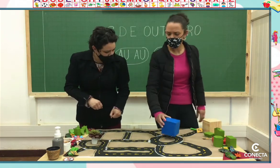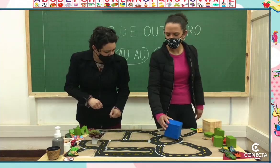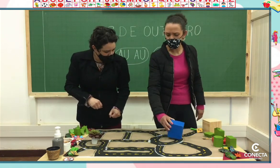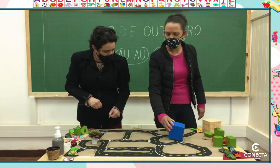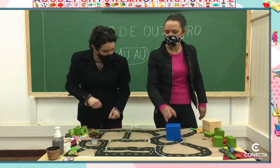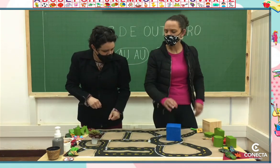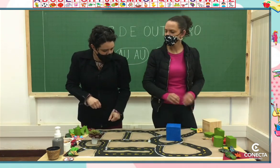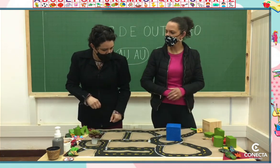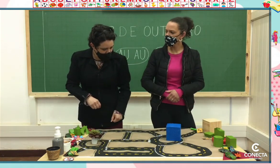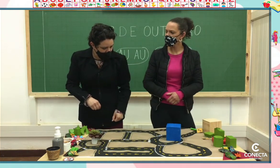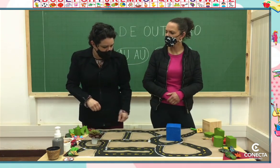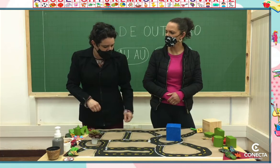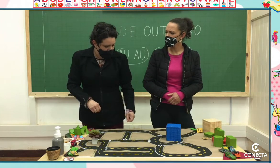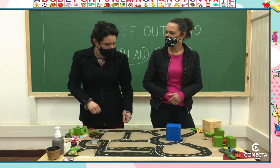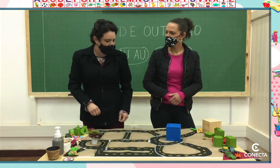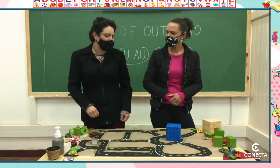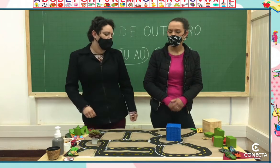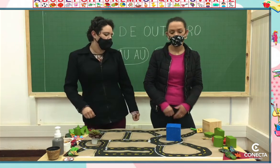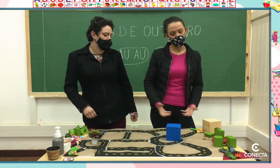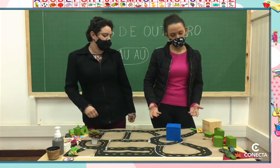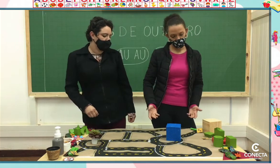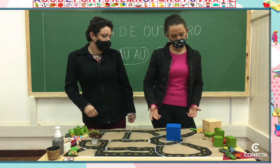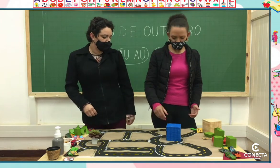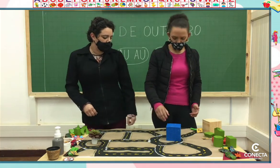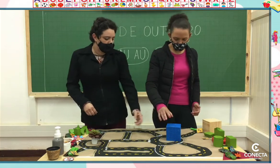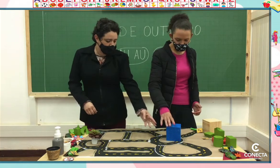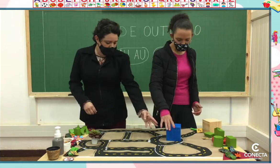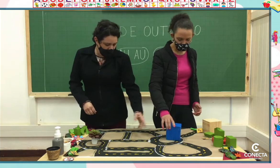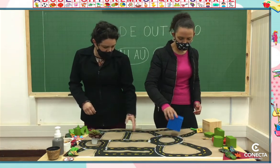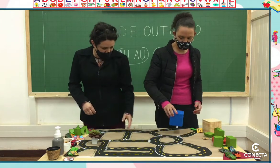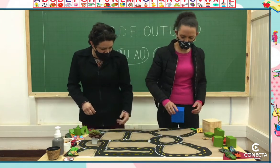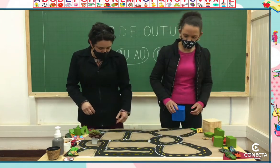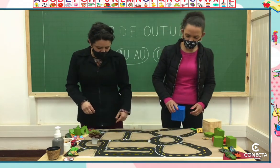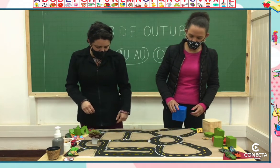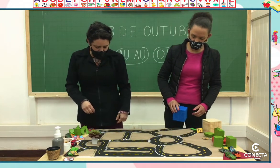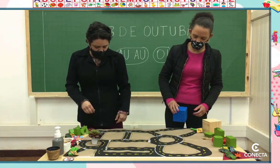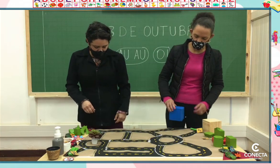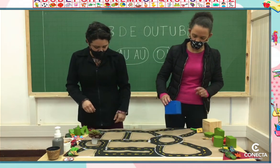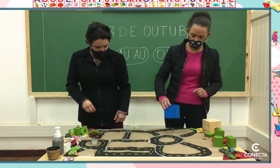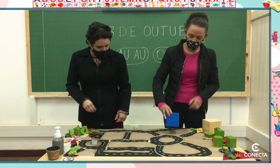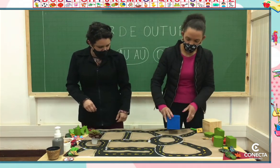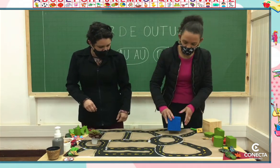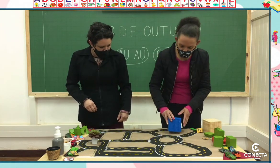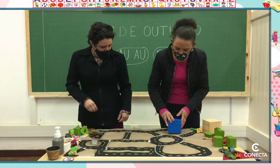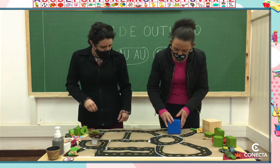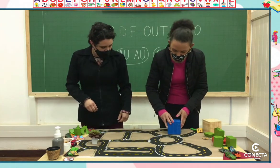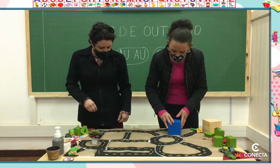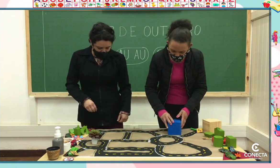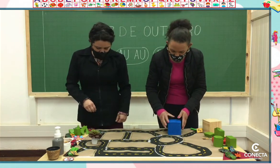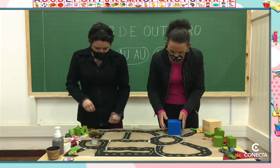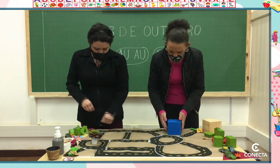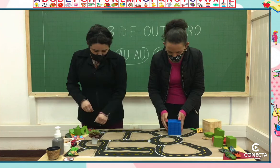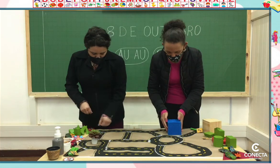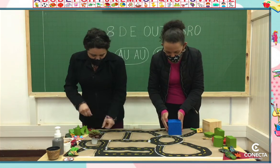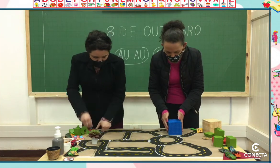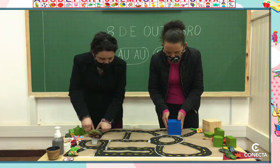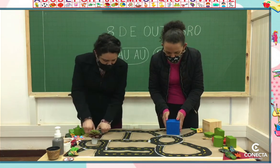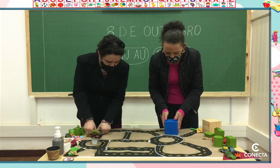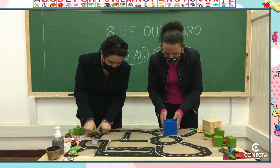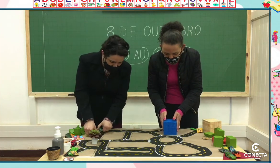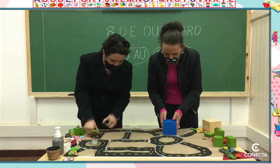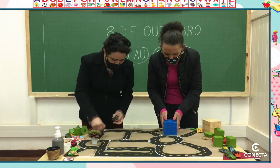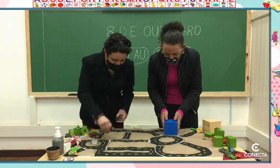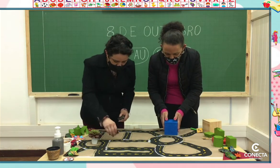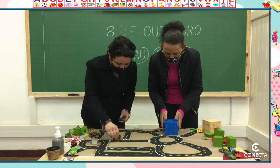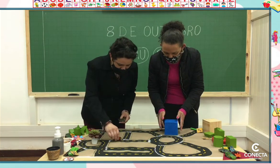será que eu posso colocar a casa aqui na rua? Na rua, não, né? Não, né, professora Lilian, não, né? Então, ver aqui. Aqui eu